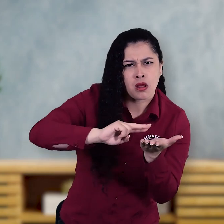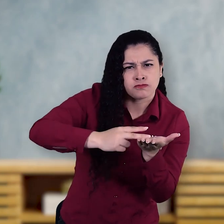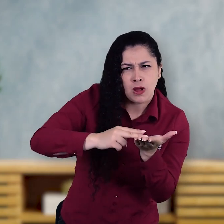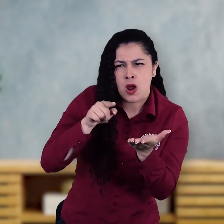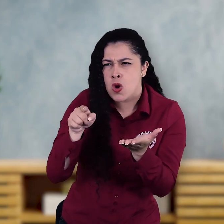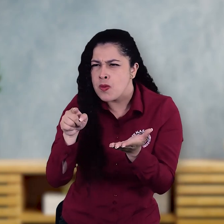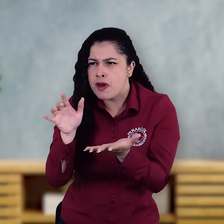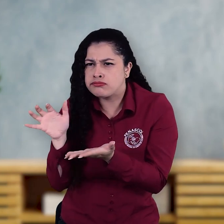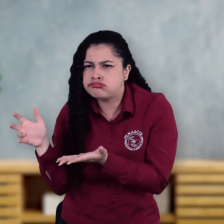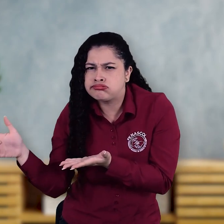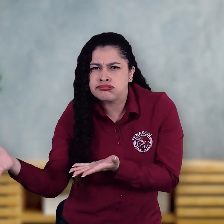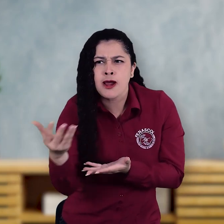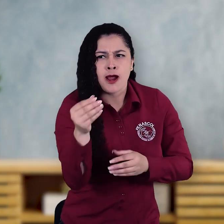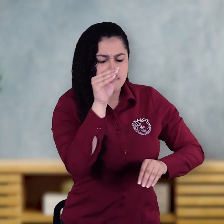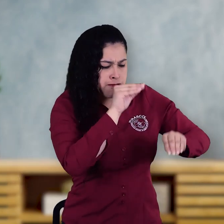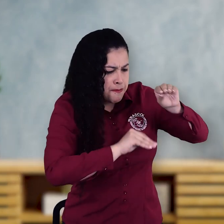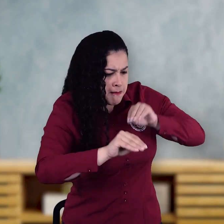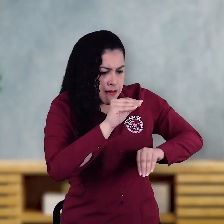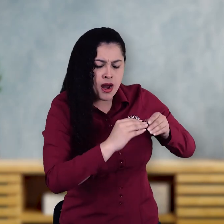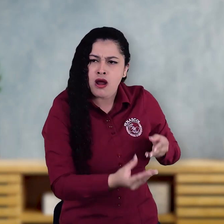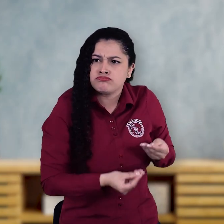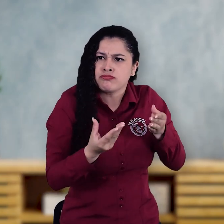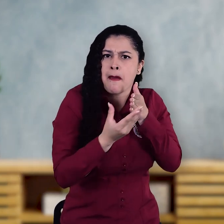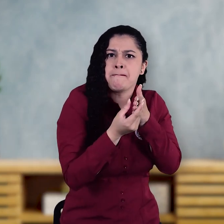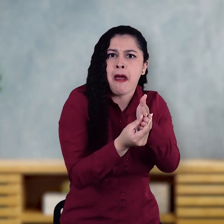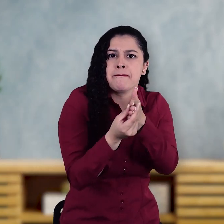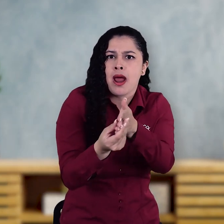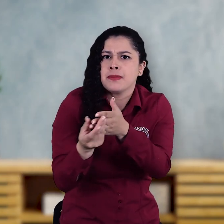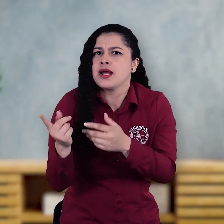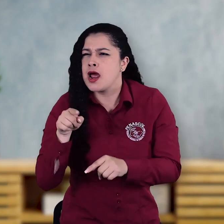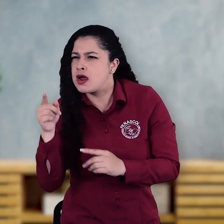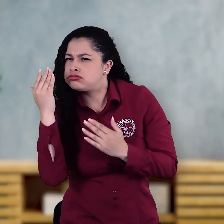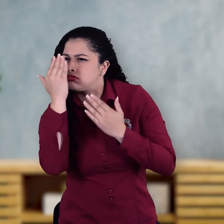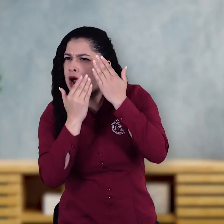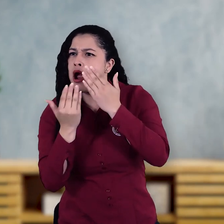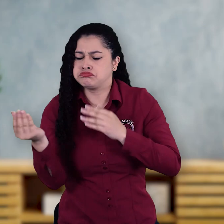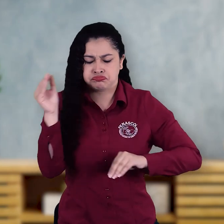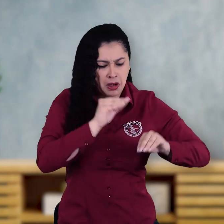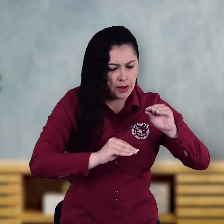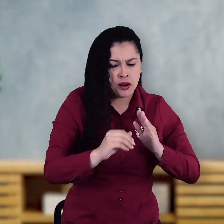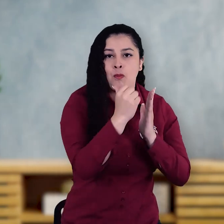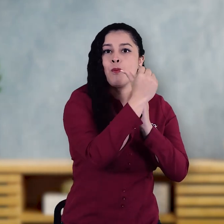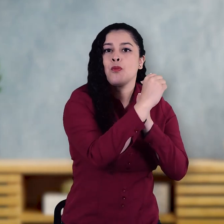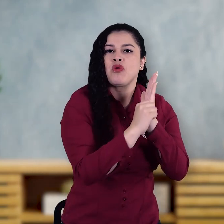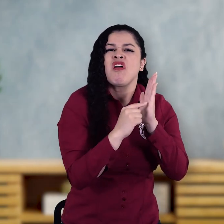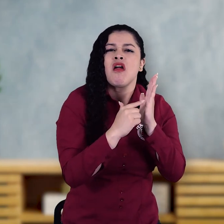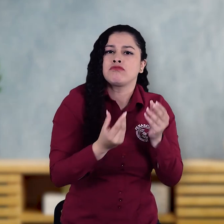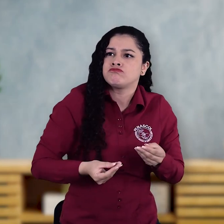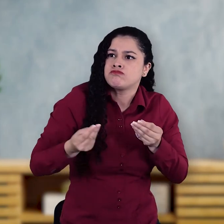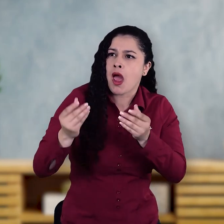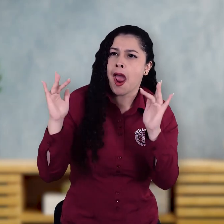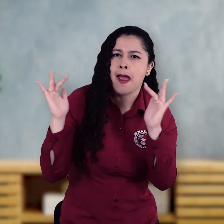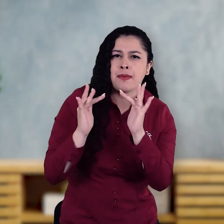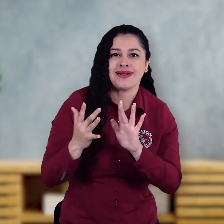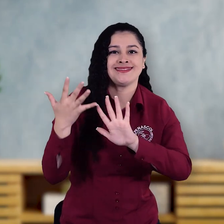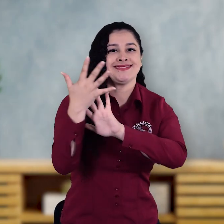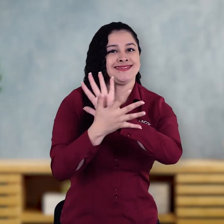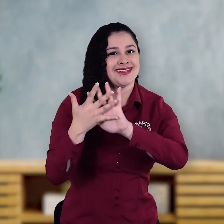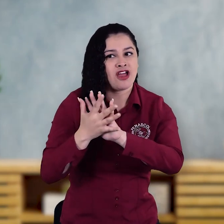instituciones. Además se creó el Programa para la Enseñanza de la Lengua de Señas como primera lengua en los diferentes ciclos.